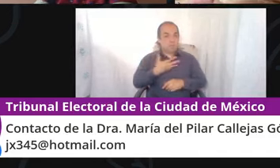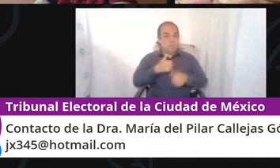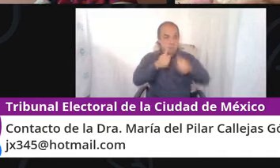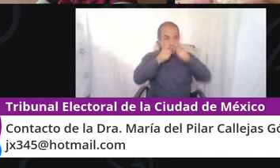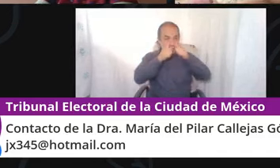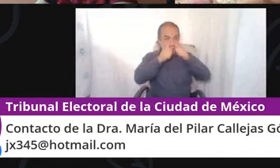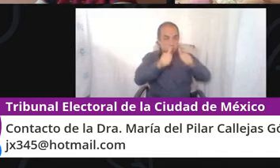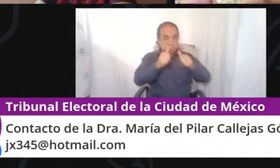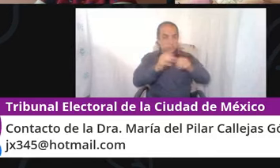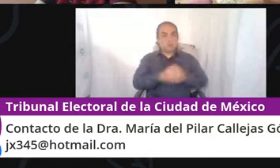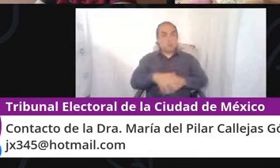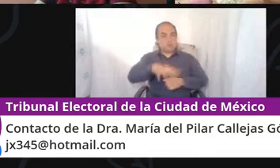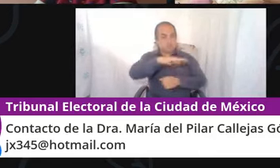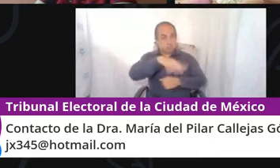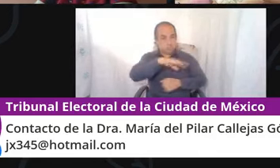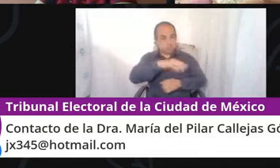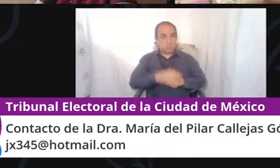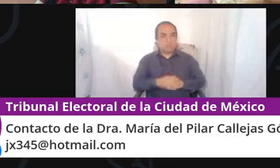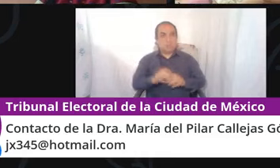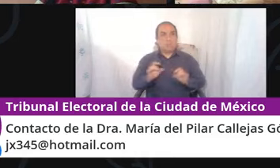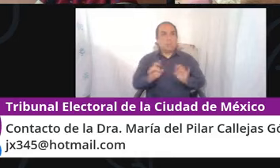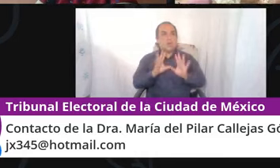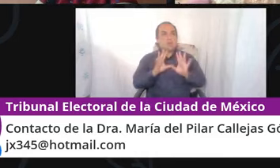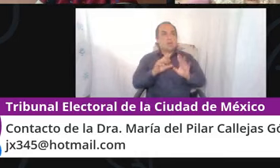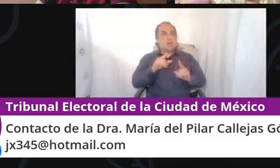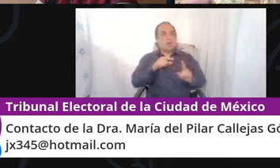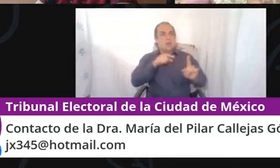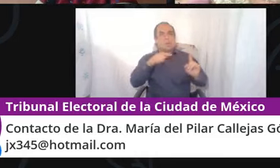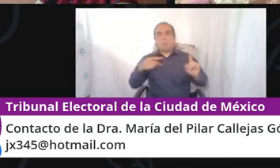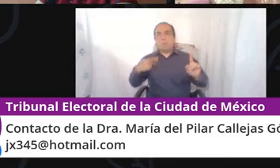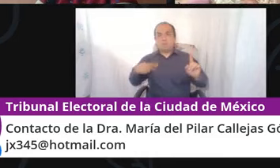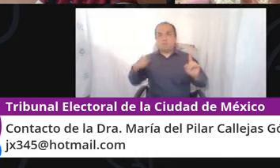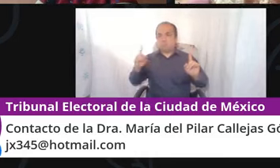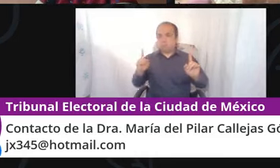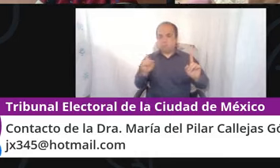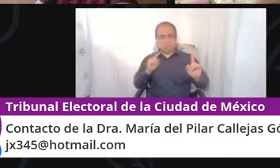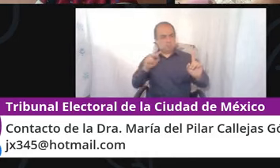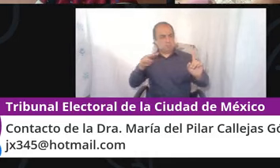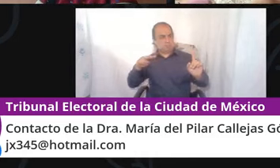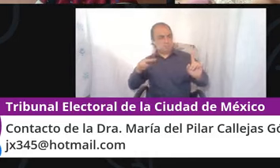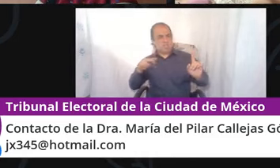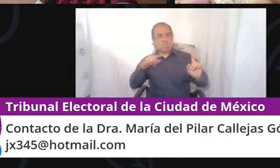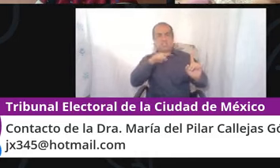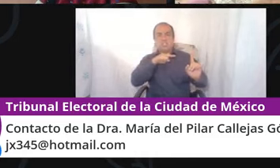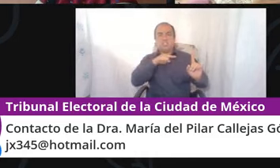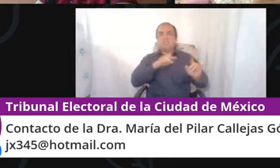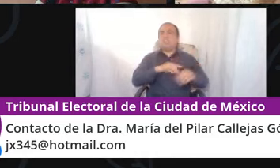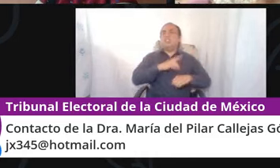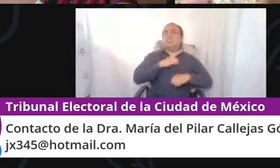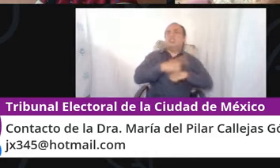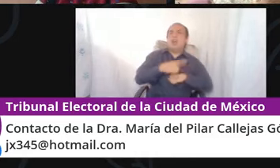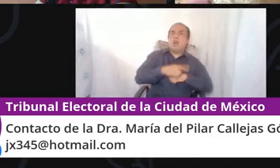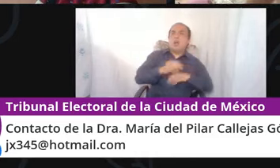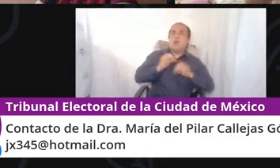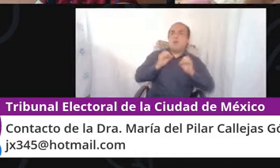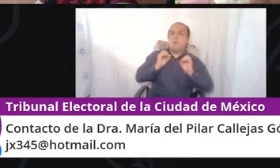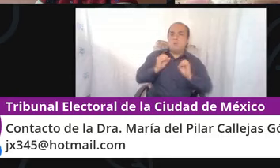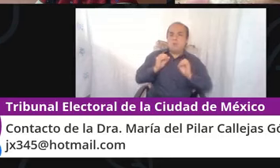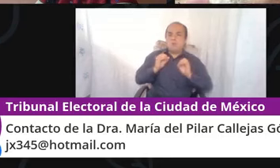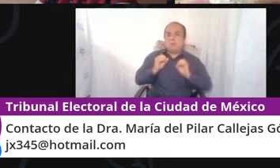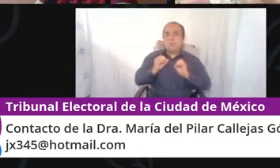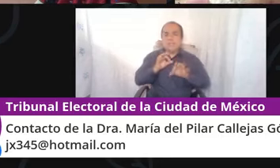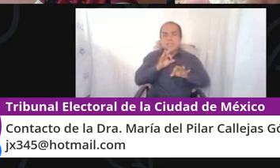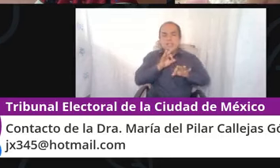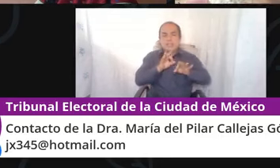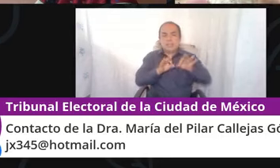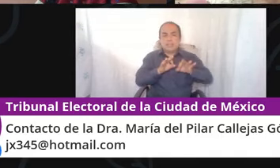externa lo observa y que lo, que ve que a lo mejor se hace daño, ¿no? que intenta hacerse daño, eso